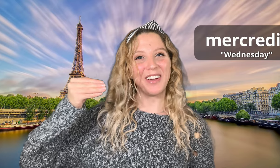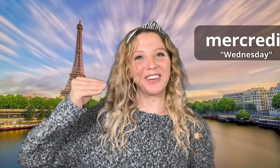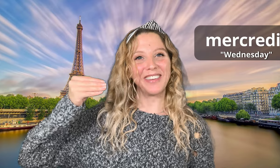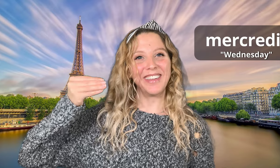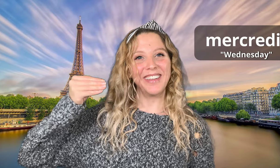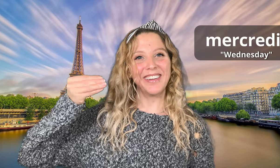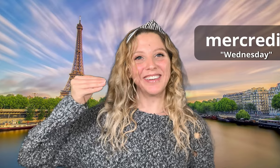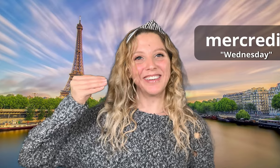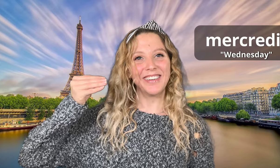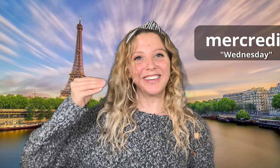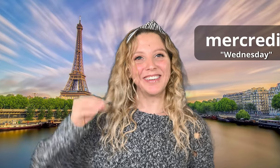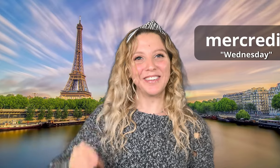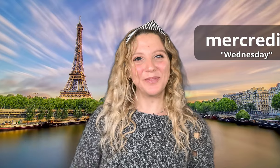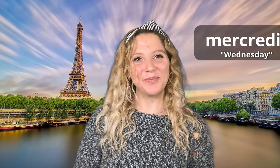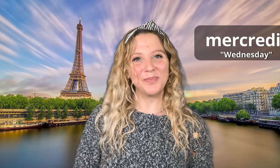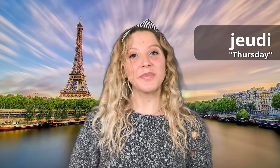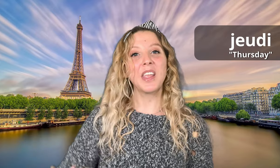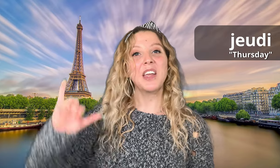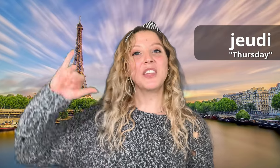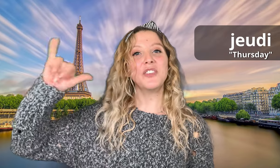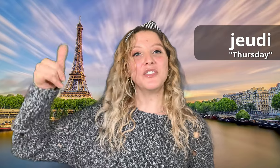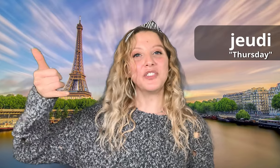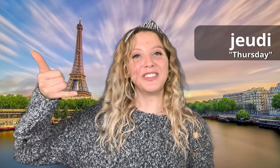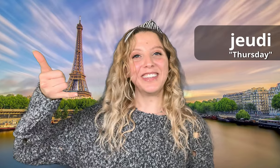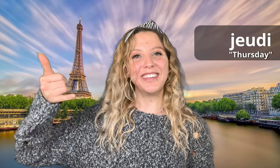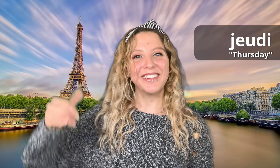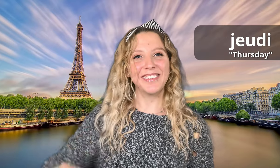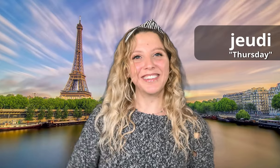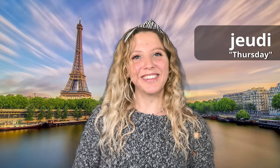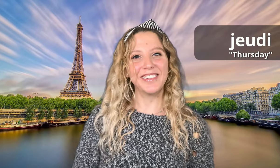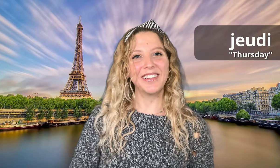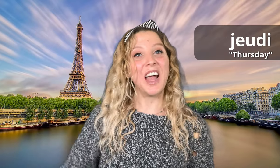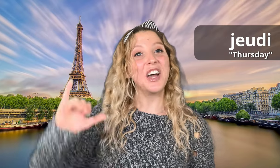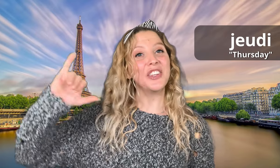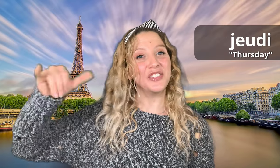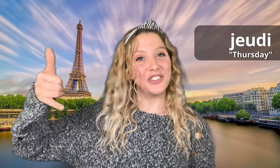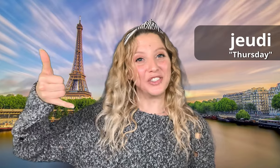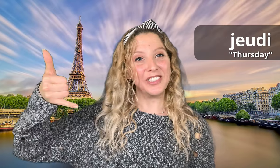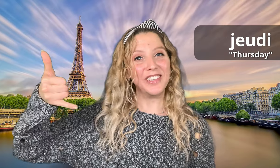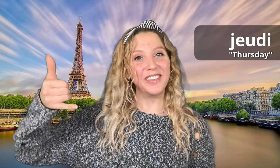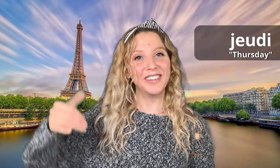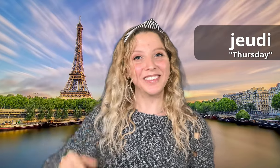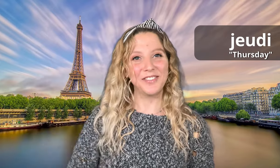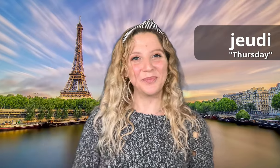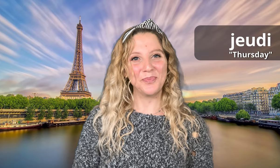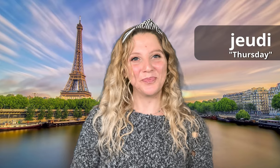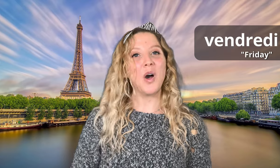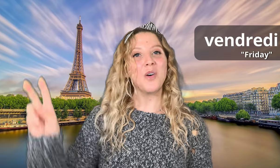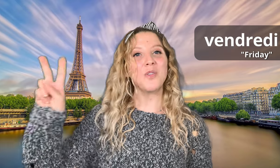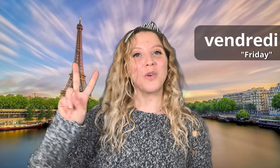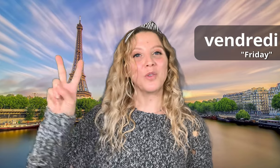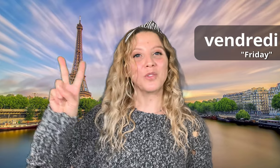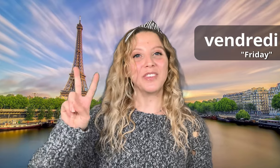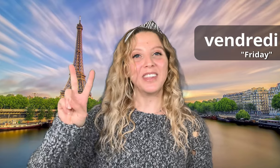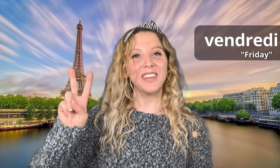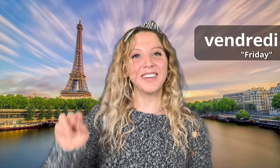Mercredi Jeudi Jeudi Vendredi